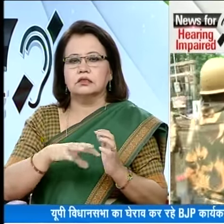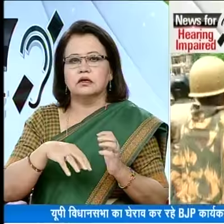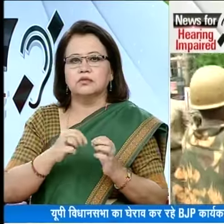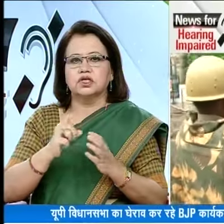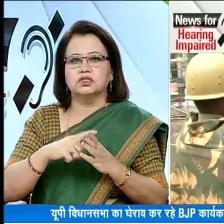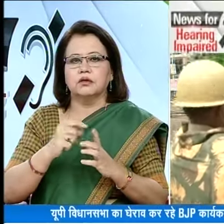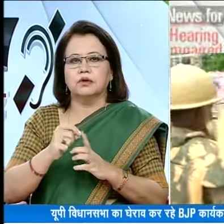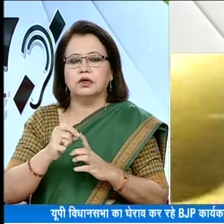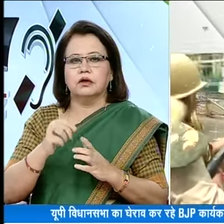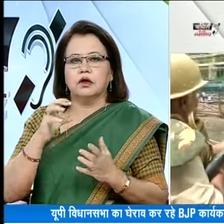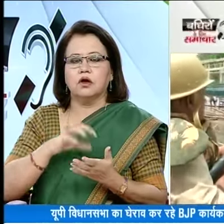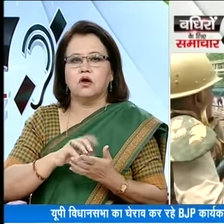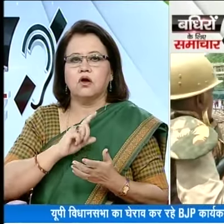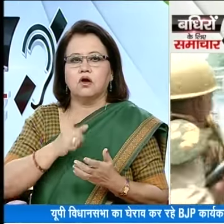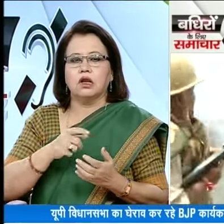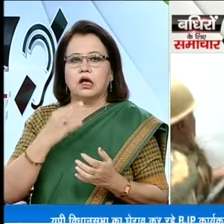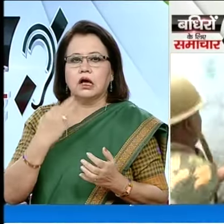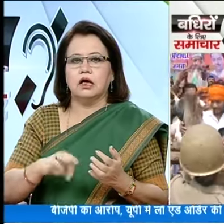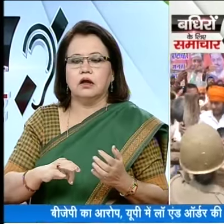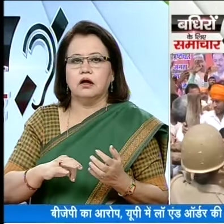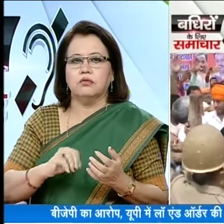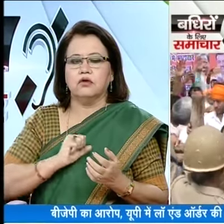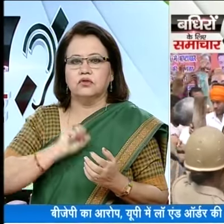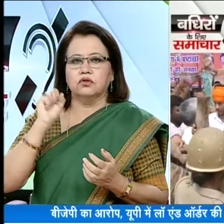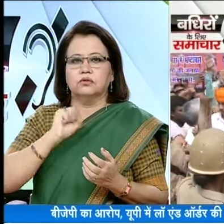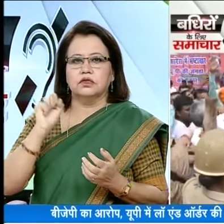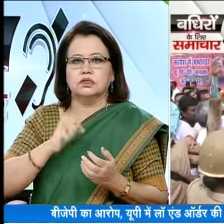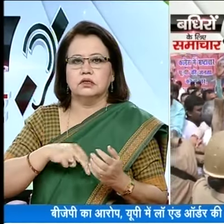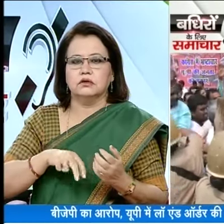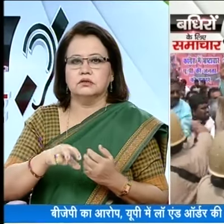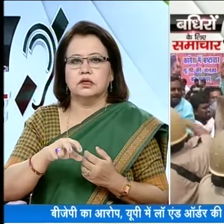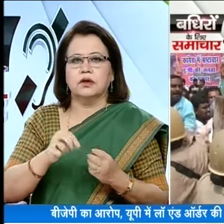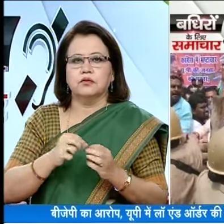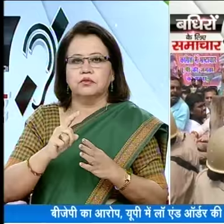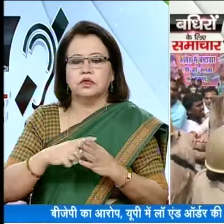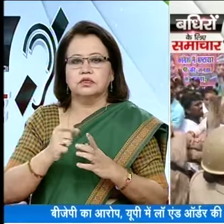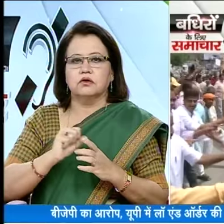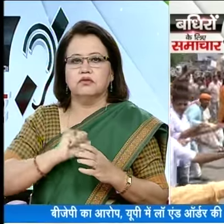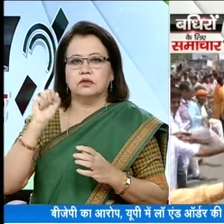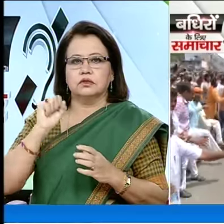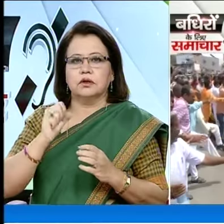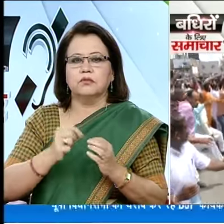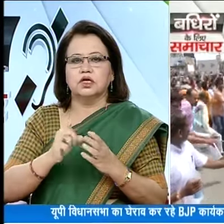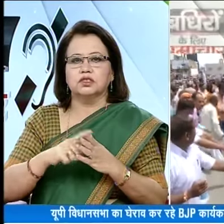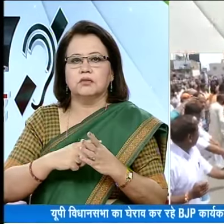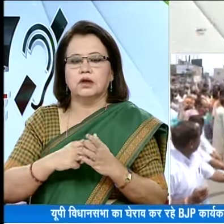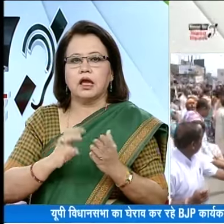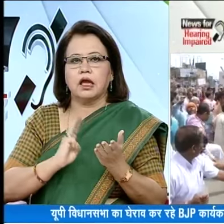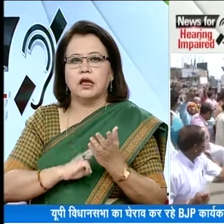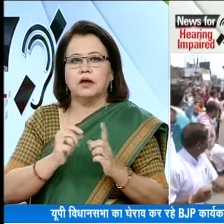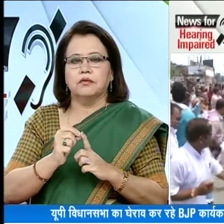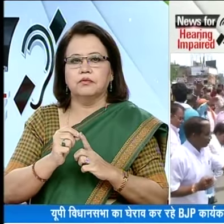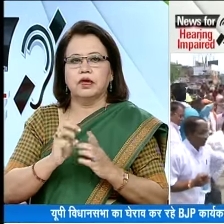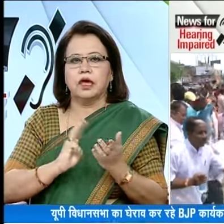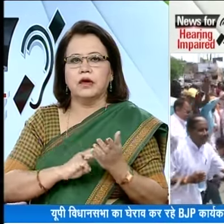दरसल बीजेपी प्रदेश में लॉइन ओर्डर के खराब हालात को लेकर विरोध प्रदर्शन कर रही है बीजेपी के इस विरोध प्रदर्शन में बीजेपी के